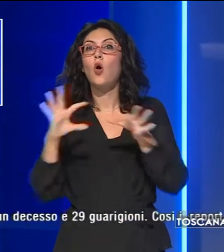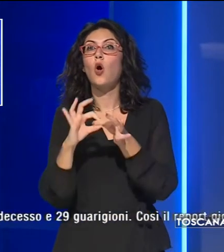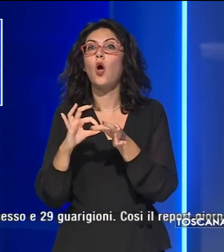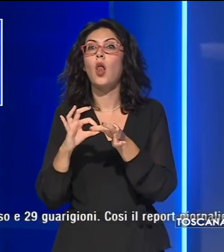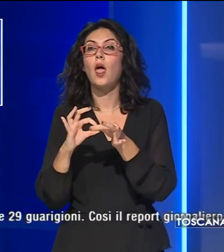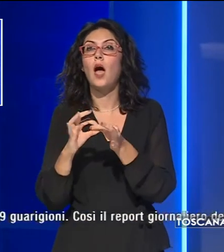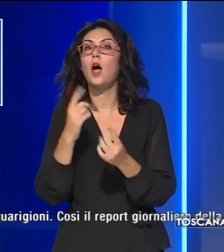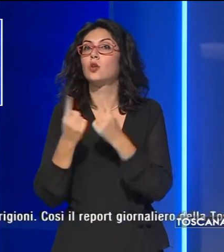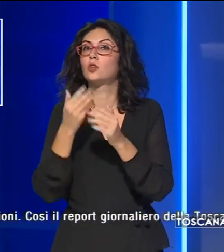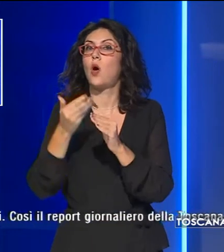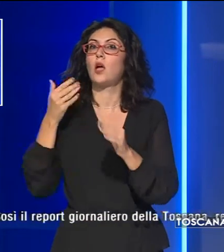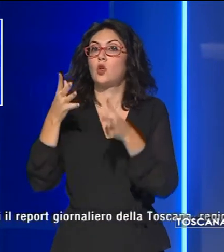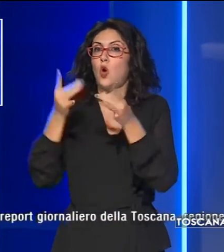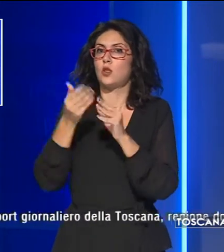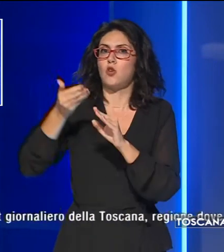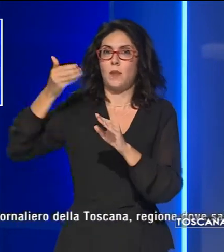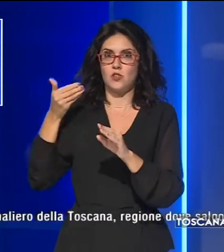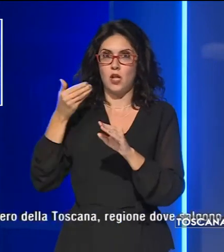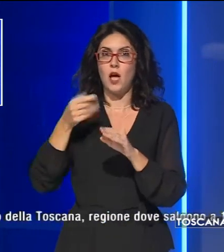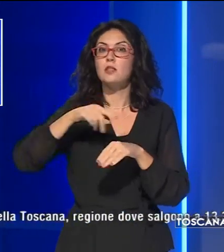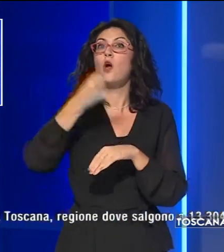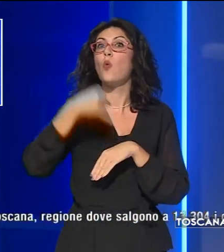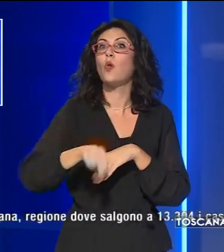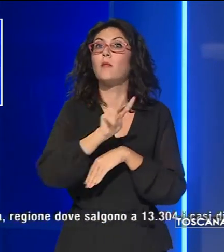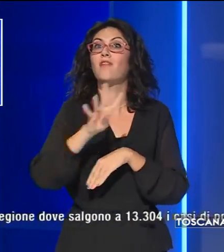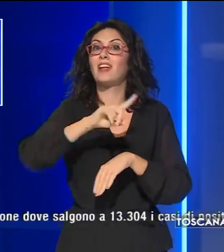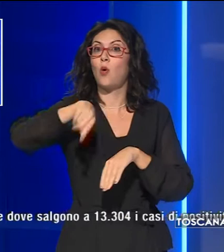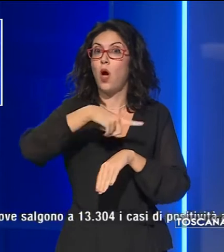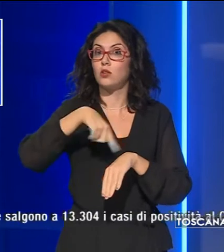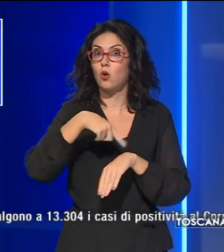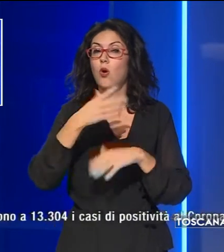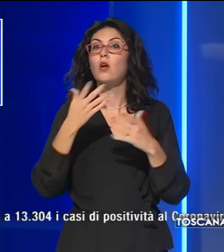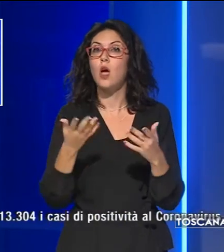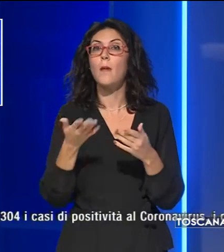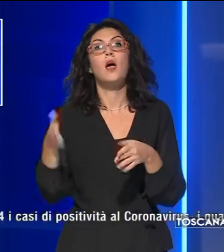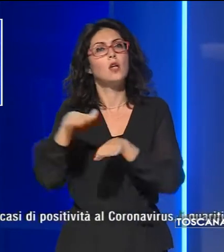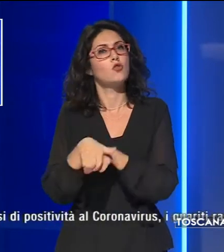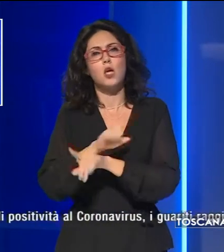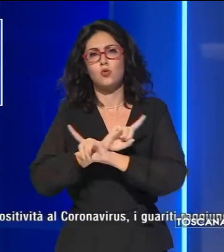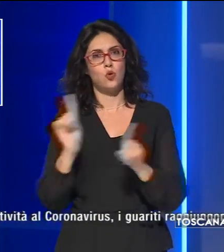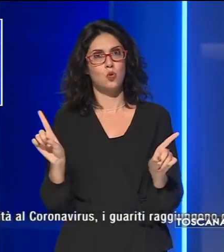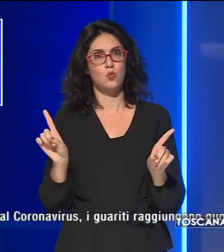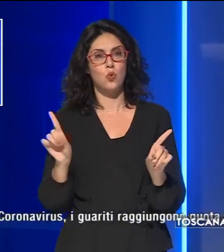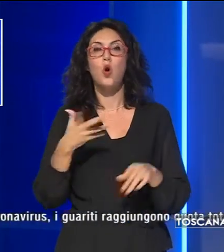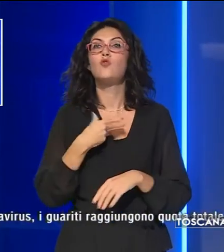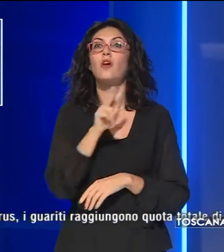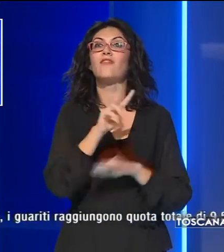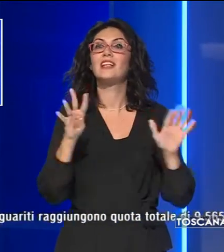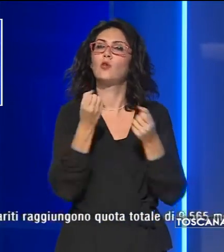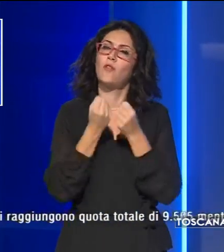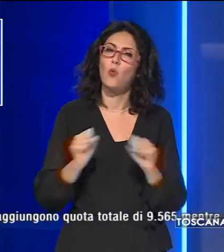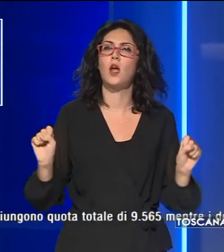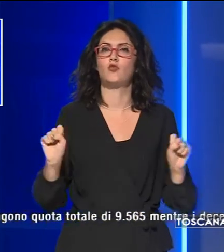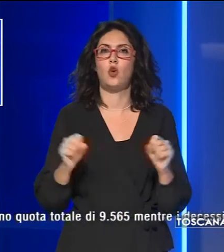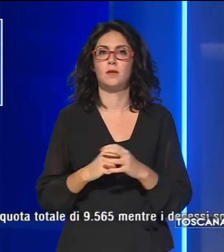un precedente caso nelle ultime 24 ore, ma anche nessun decesso e ci sono 29 guarigioni.